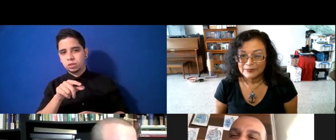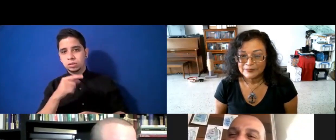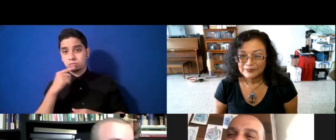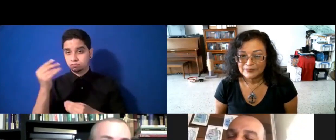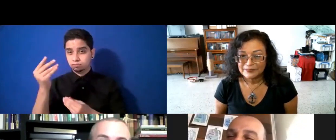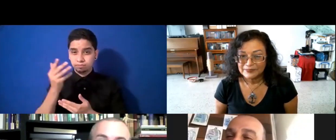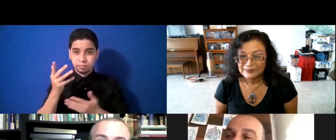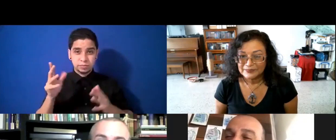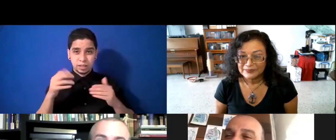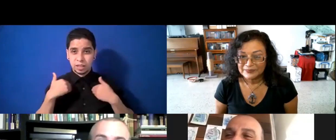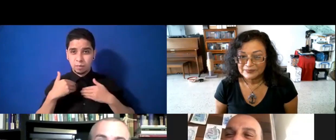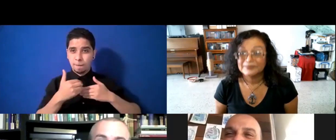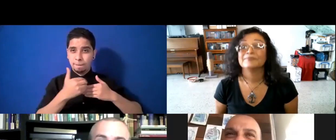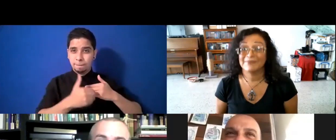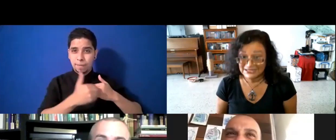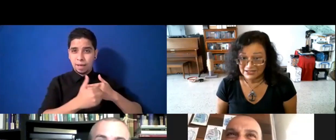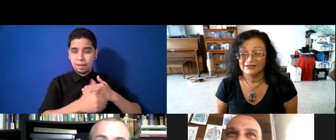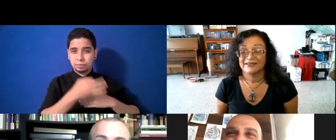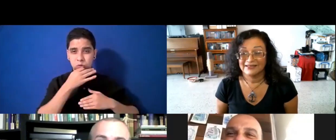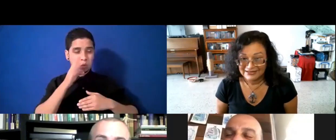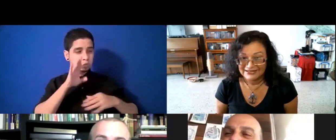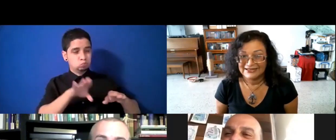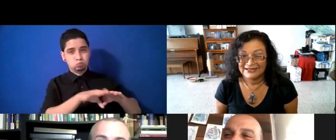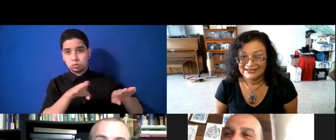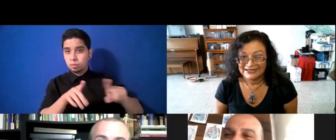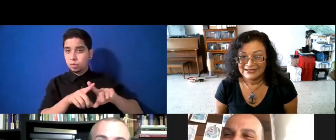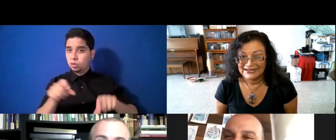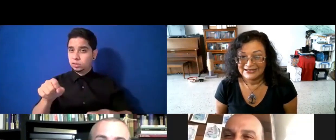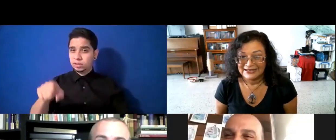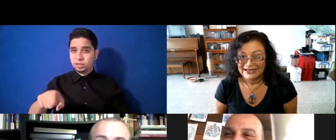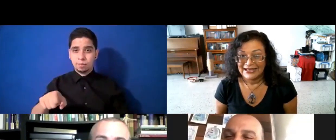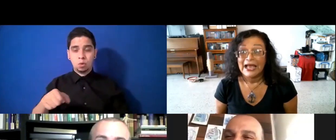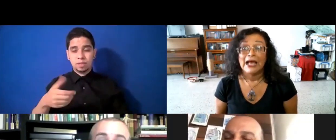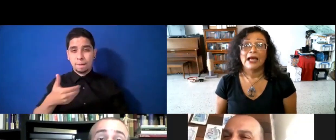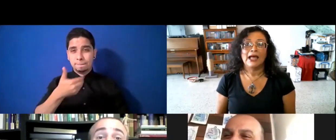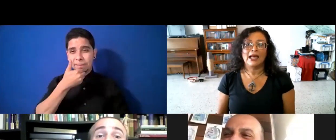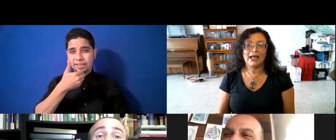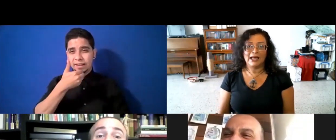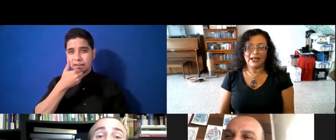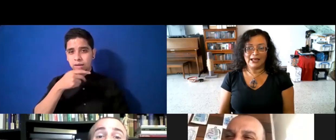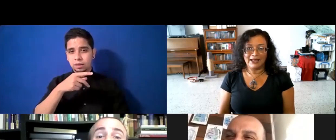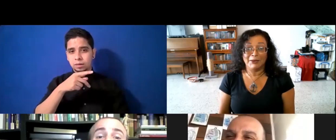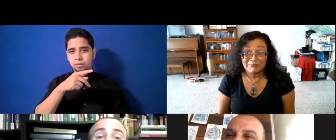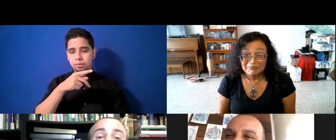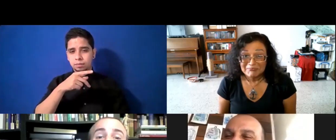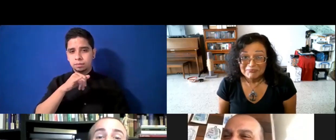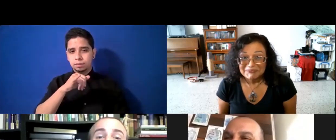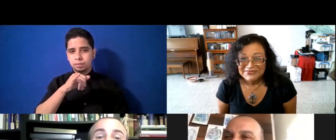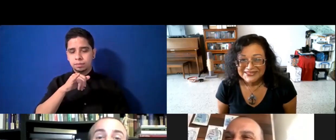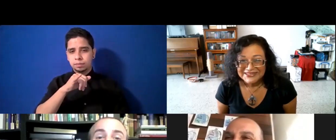una panadería que está próximo a abrir, sí necesitamos una pizzería. Y yo me fui molesto en ese día porque no era